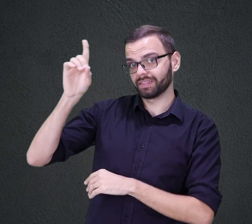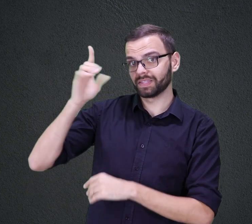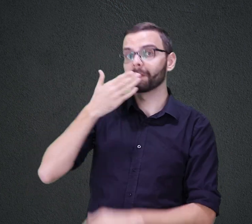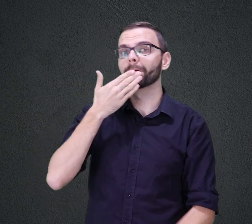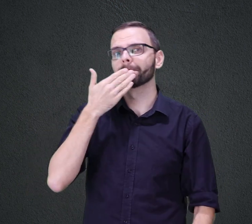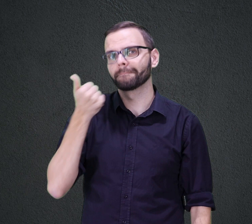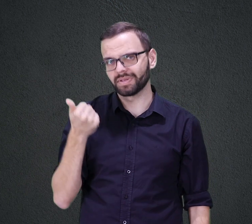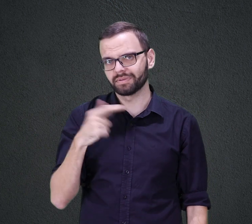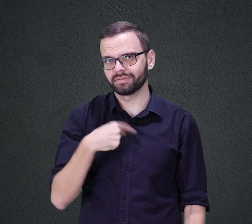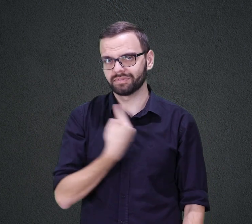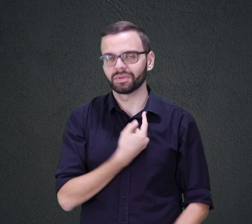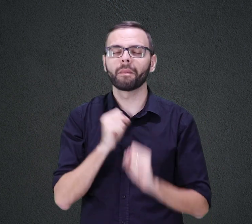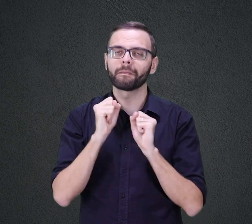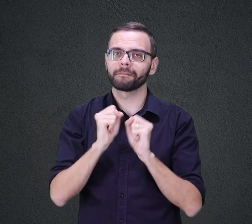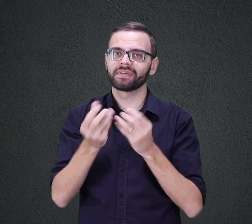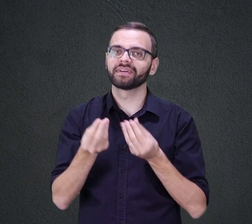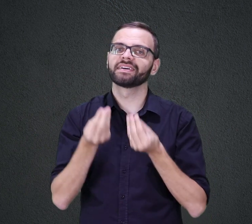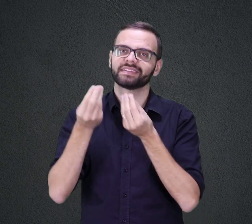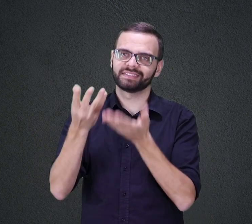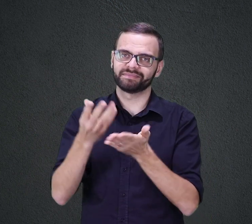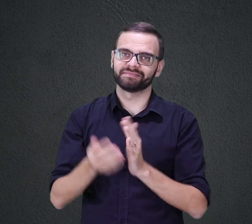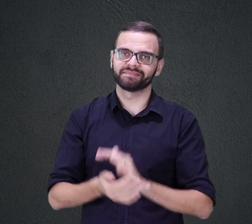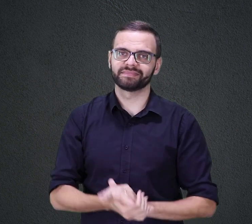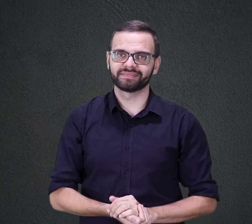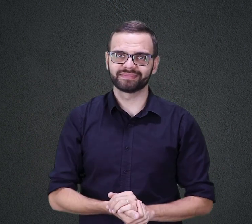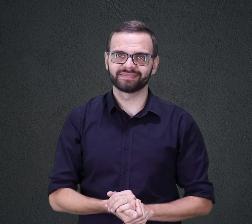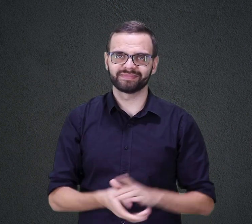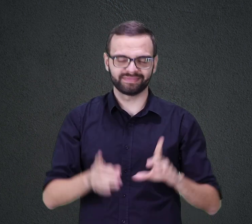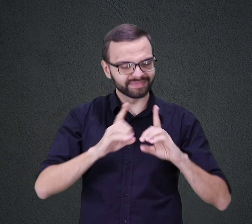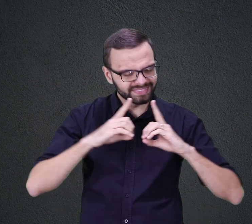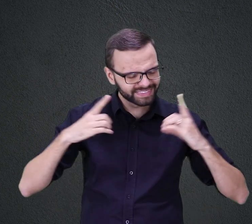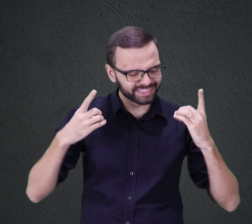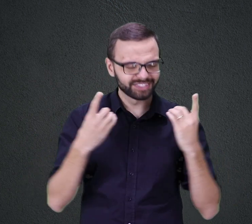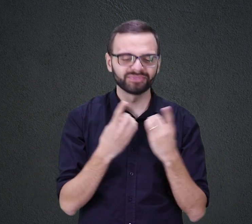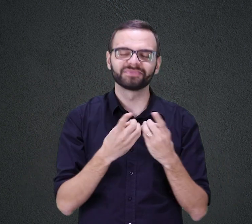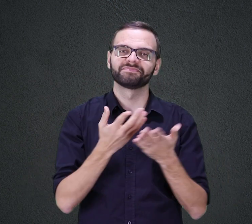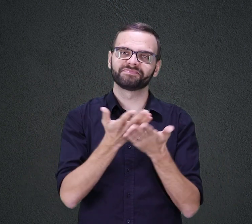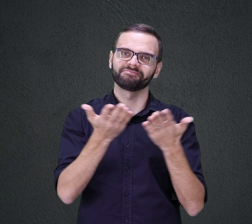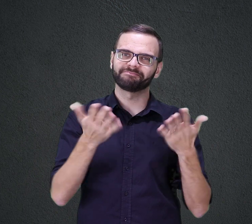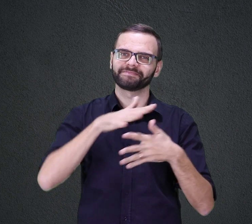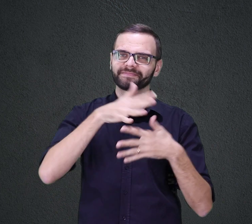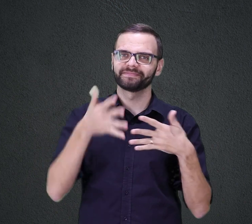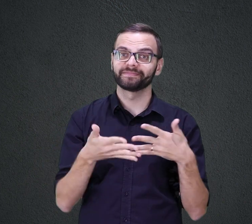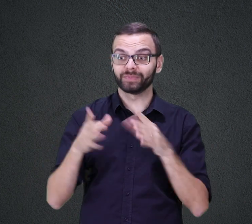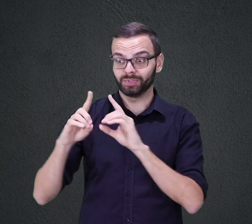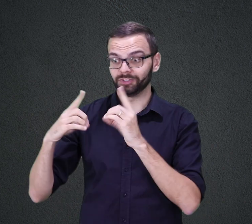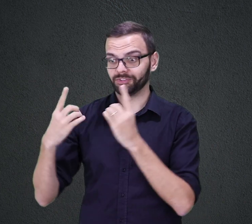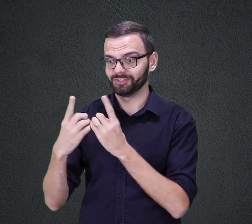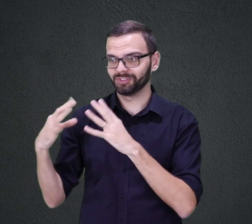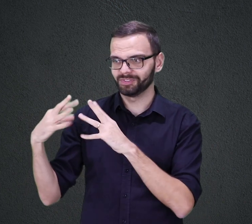QUE PODEMOS LHES OFERECER VOCÊ OUVIU PRESENTE DIÁRIO O DEVOCIONAL DE TODOS OS